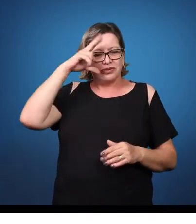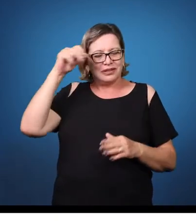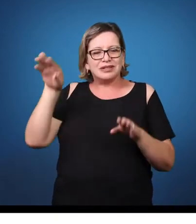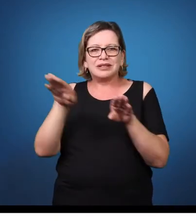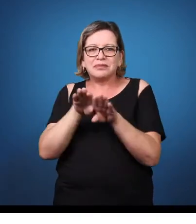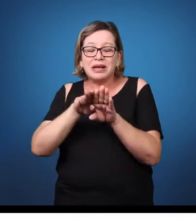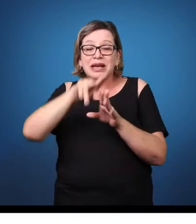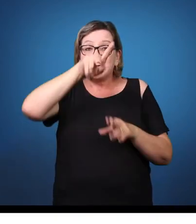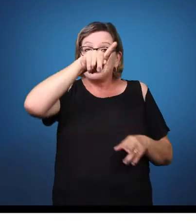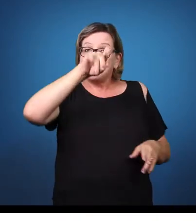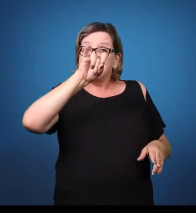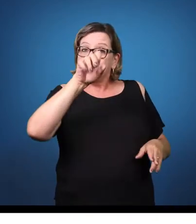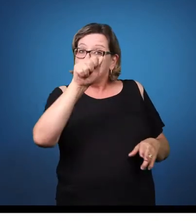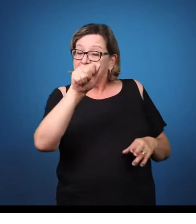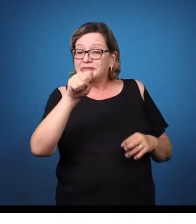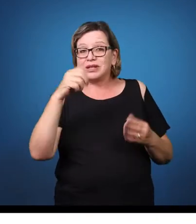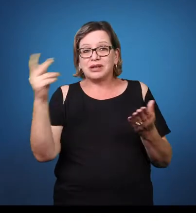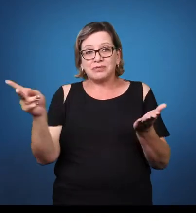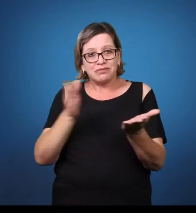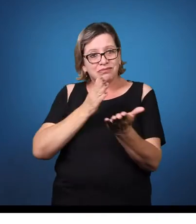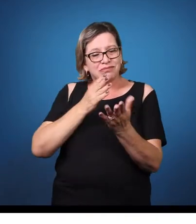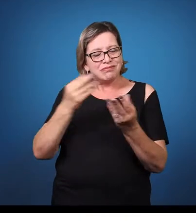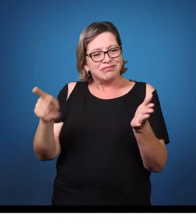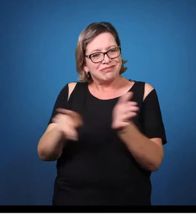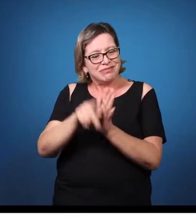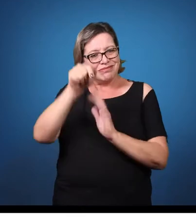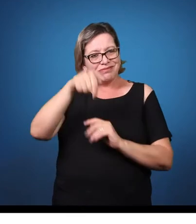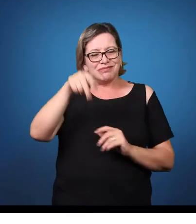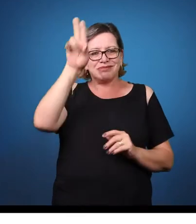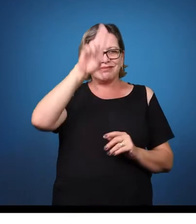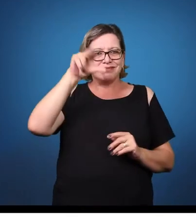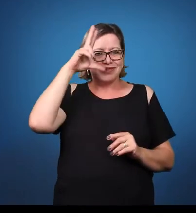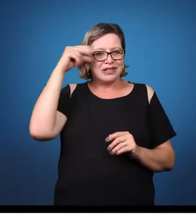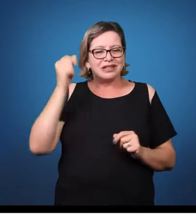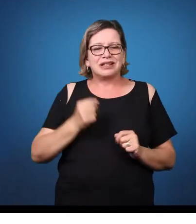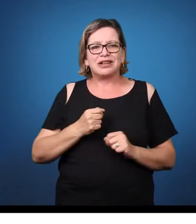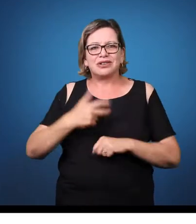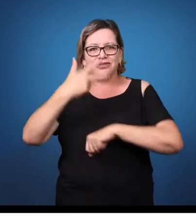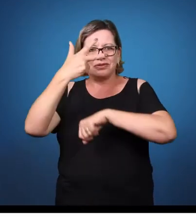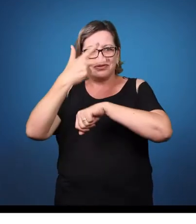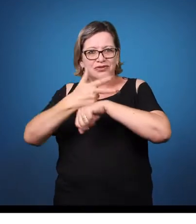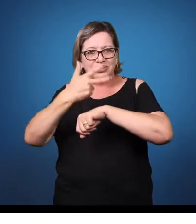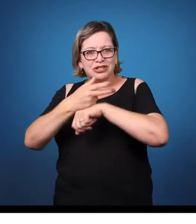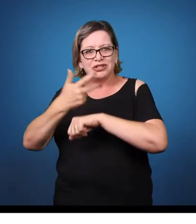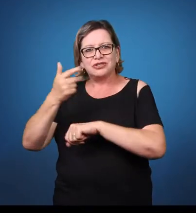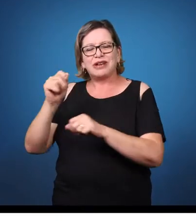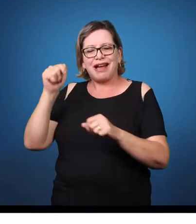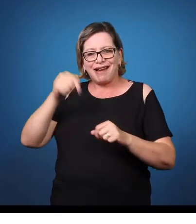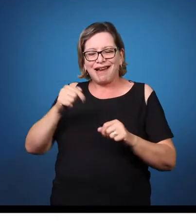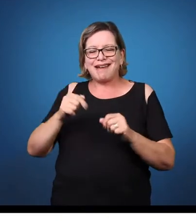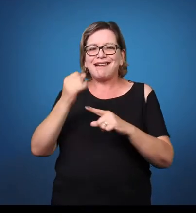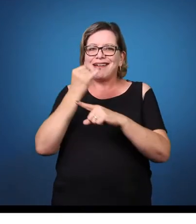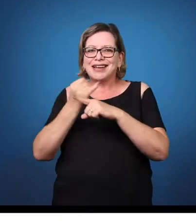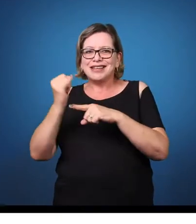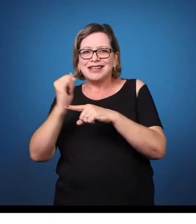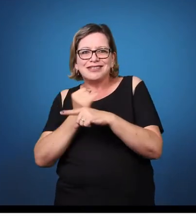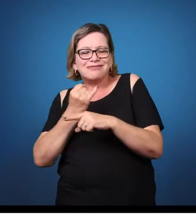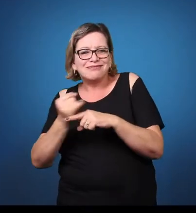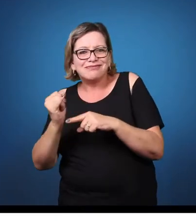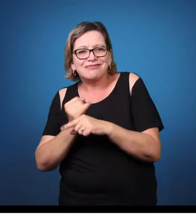Programa de Inclusão e Acessibilidade. Neste episódio, gravado aqui no campus de Irati, da instituição, nós trataremos com uma